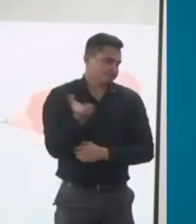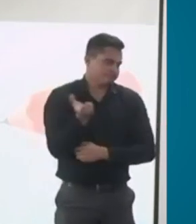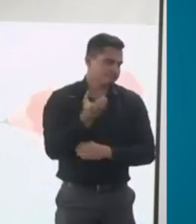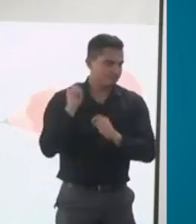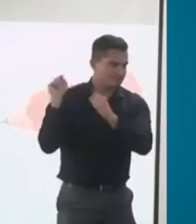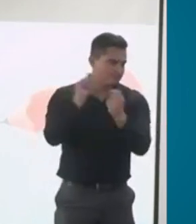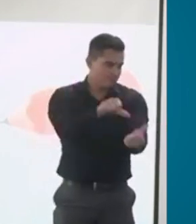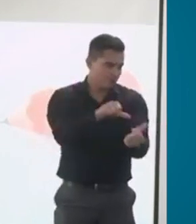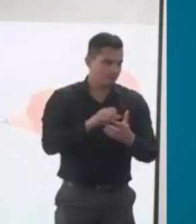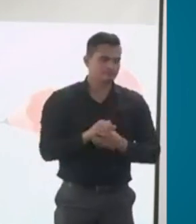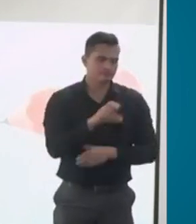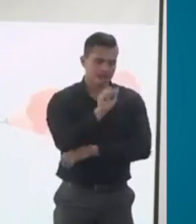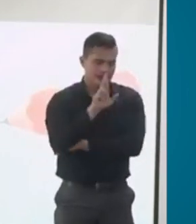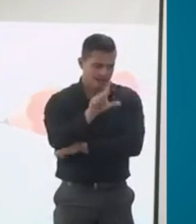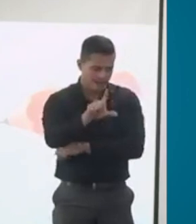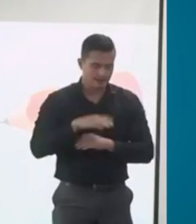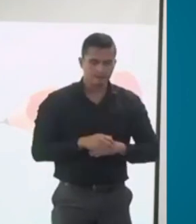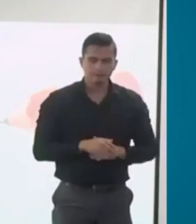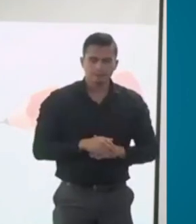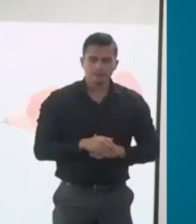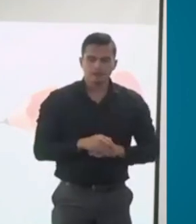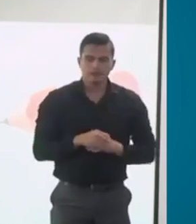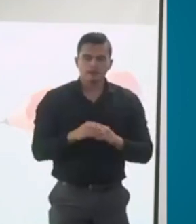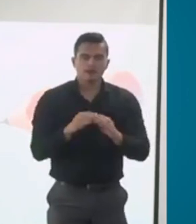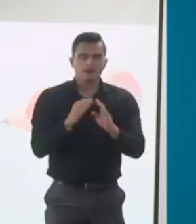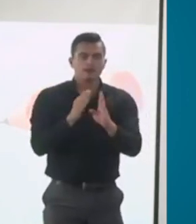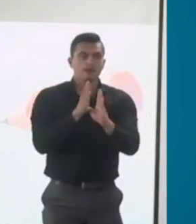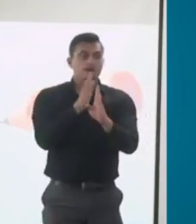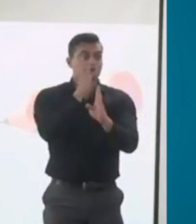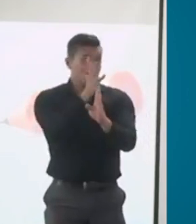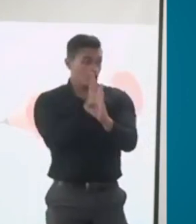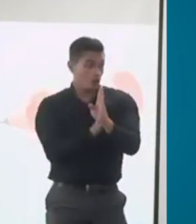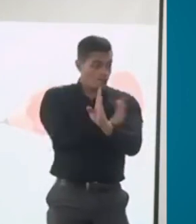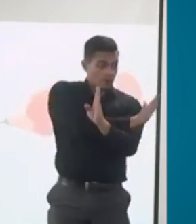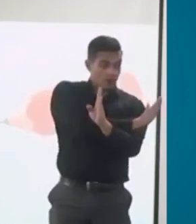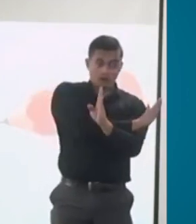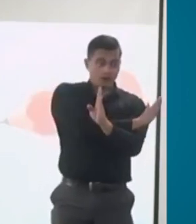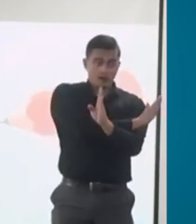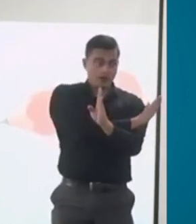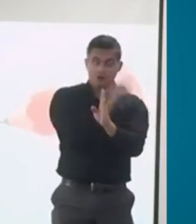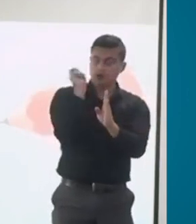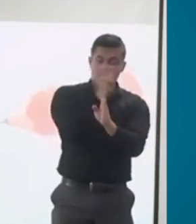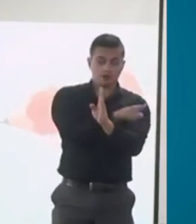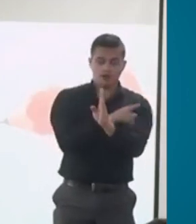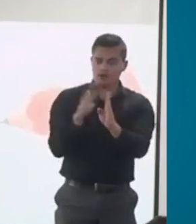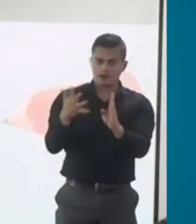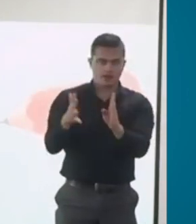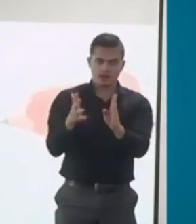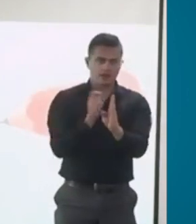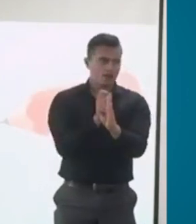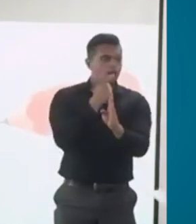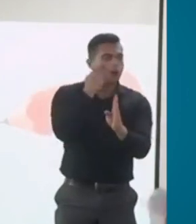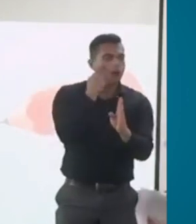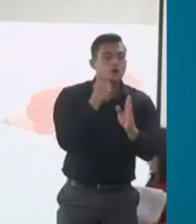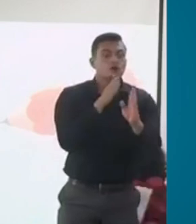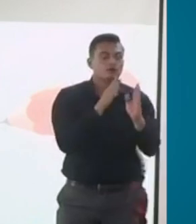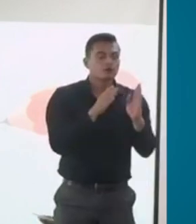entre 5 y 49 no tienen derecho a ninguna compensación. Todas las personas que tengan mayor a 50